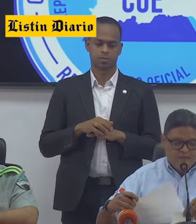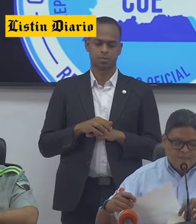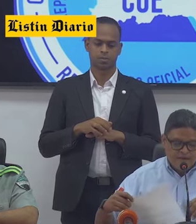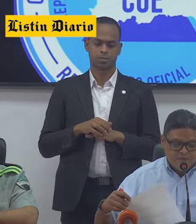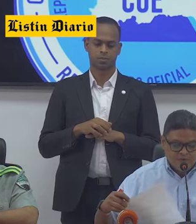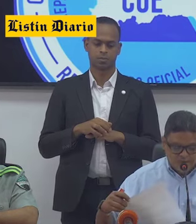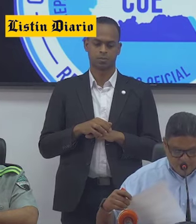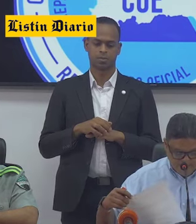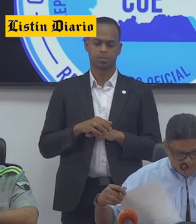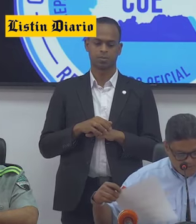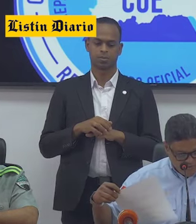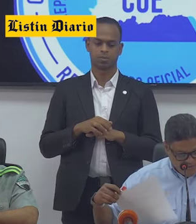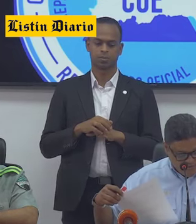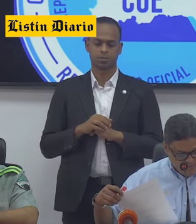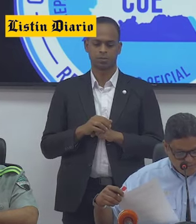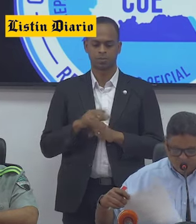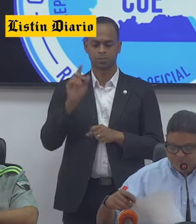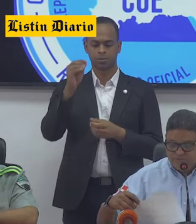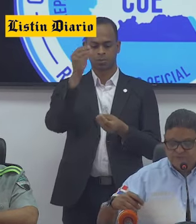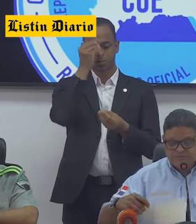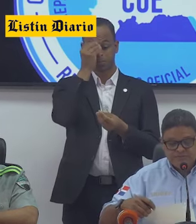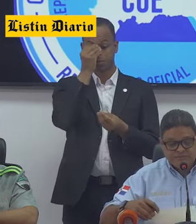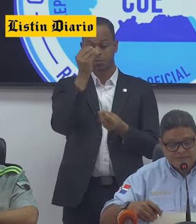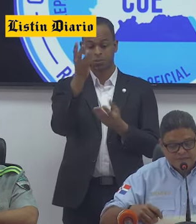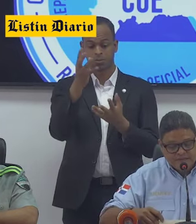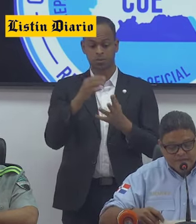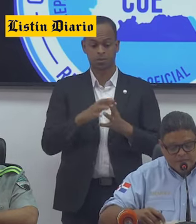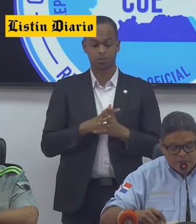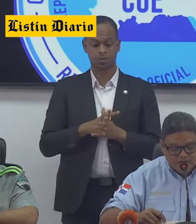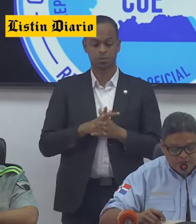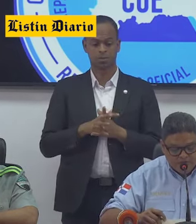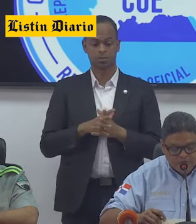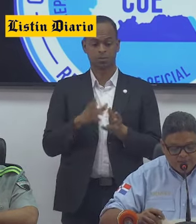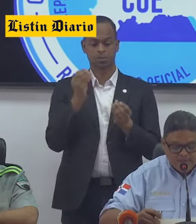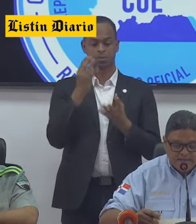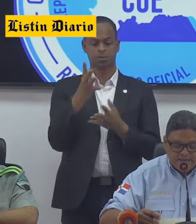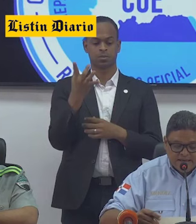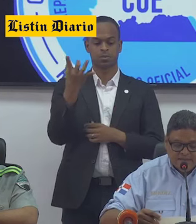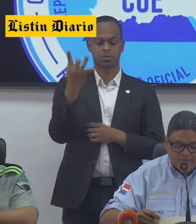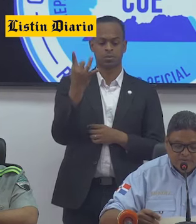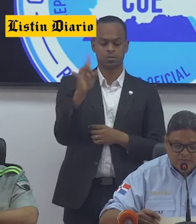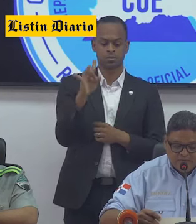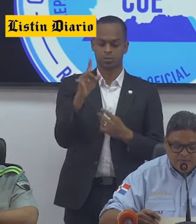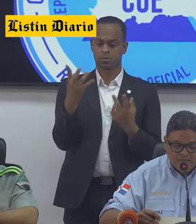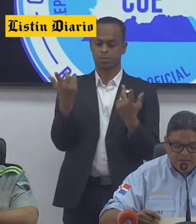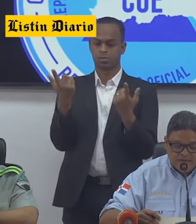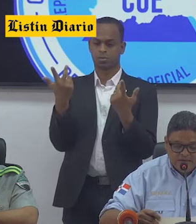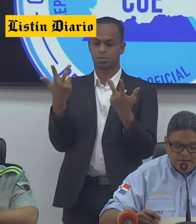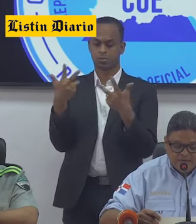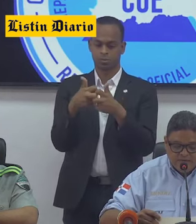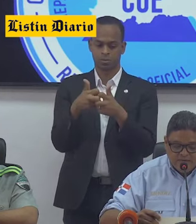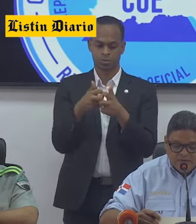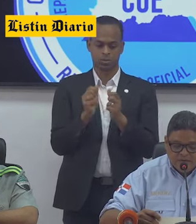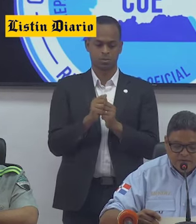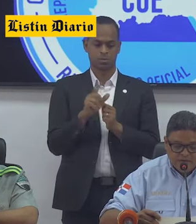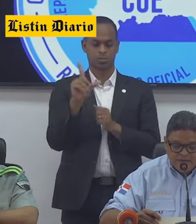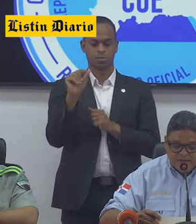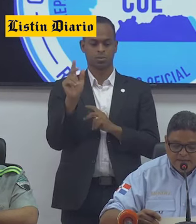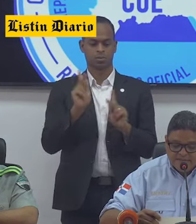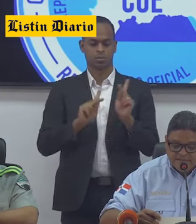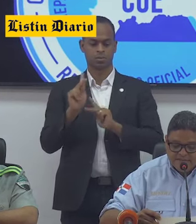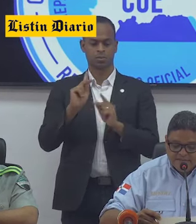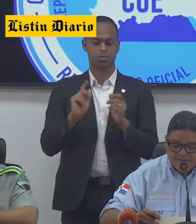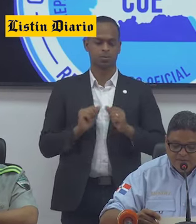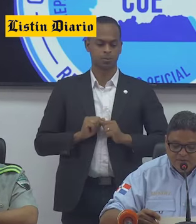En el boletín, nosotros señalamos, se reportaron 18 accidentes de tránsito, resultando 20 personas